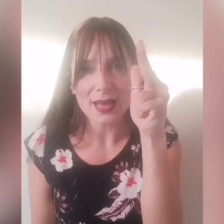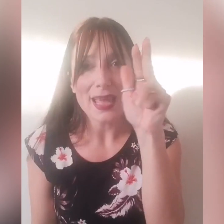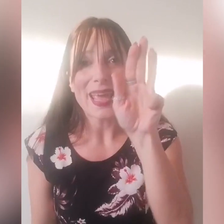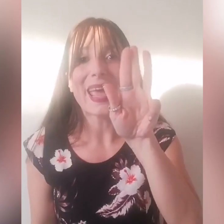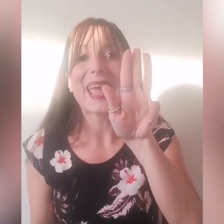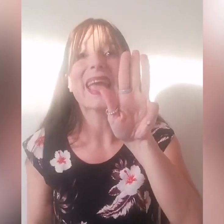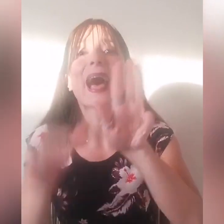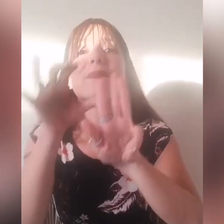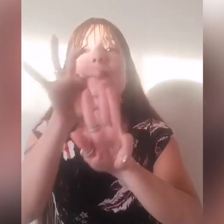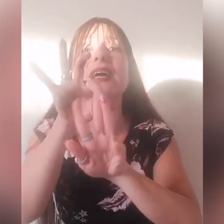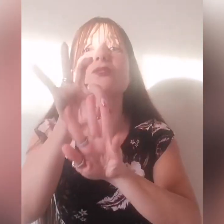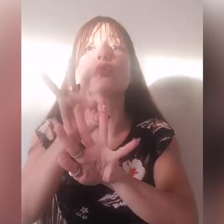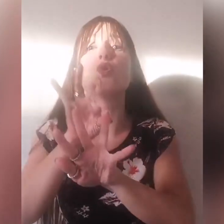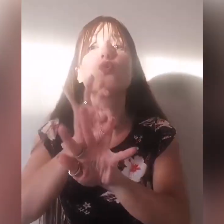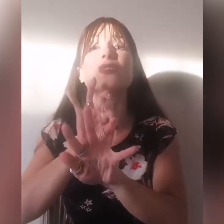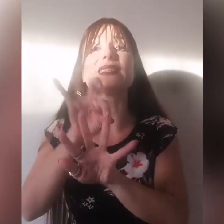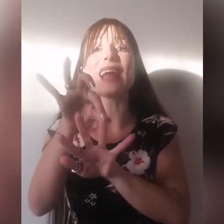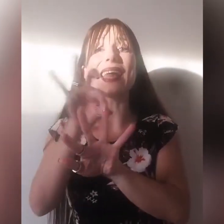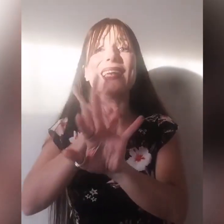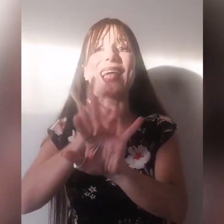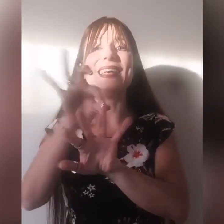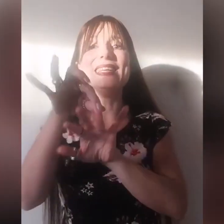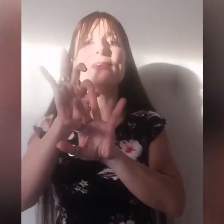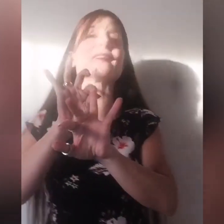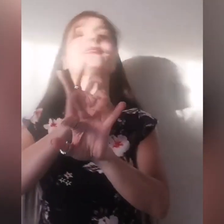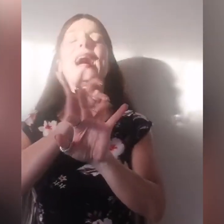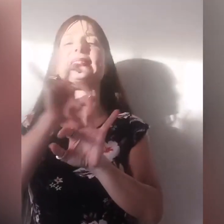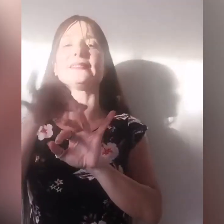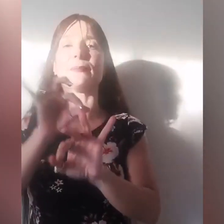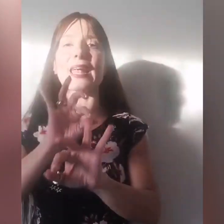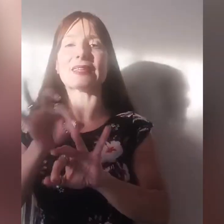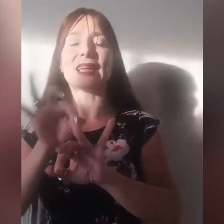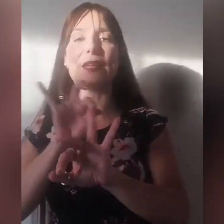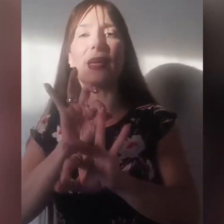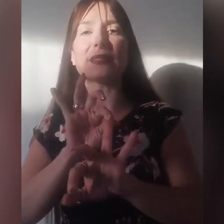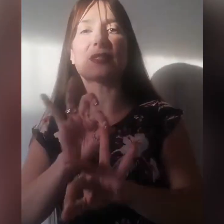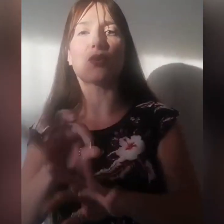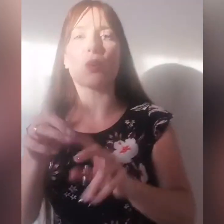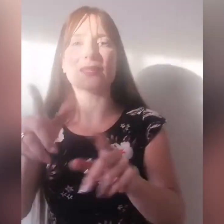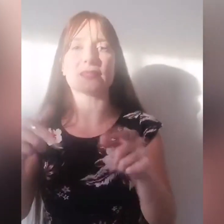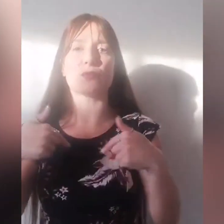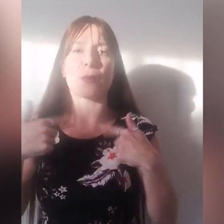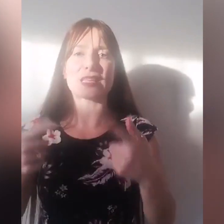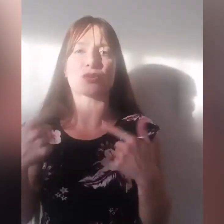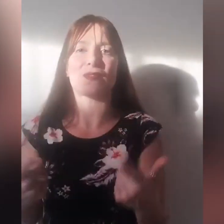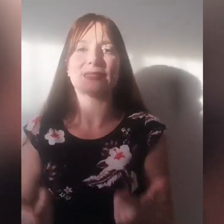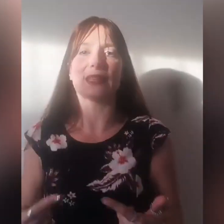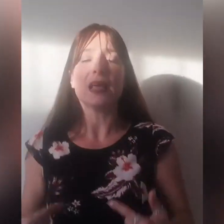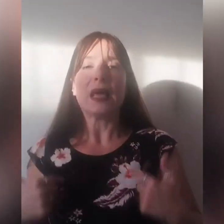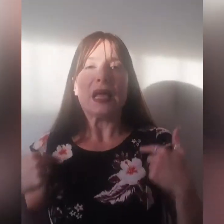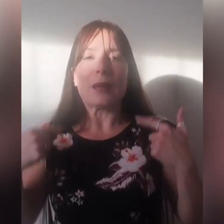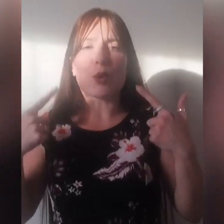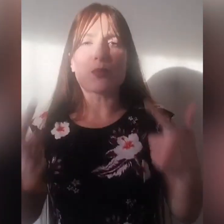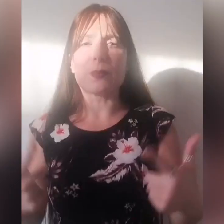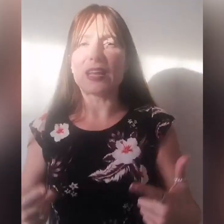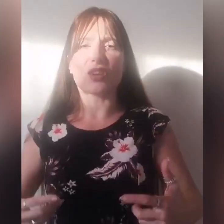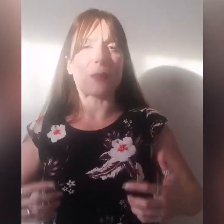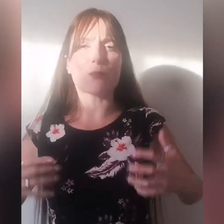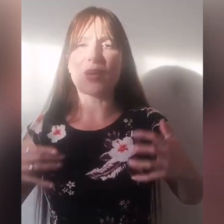e abbiamo detto conquistare la libertà, settimana della liberazione, quanti di voi ha messo davanti le proprie brecce, le proprie